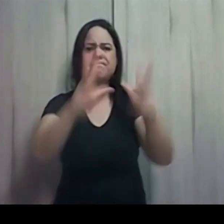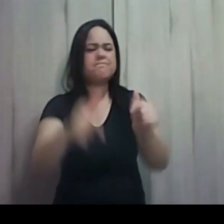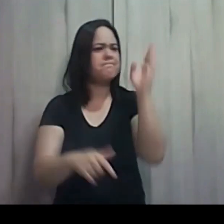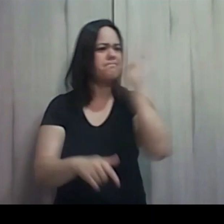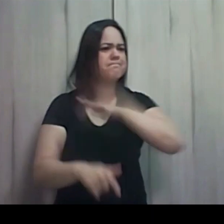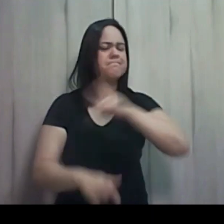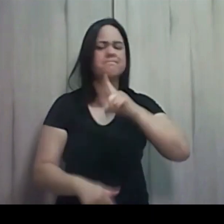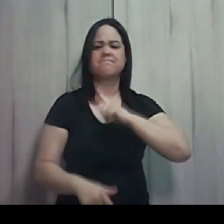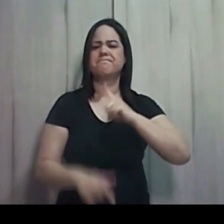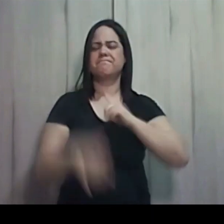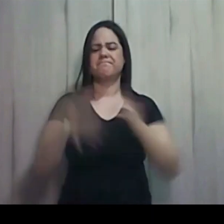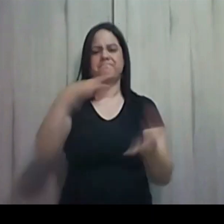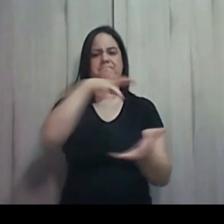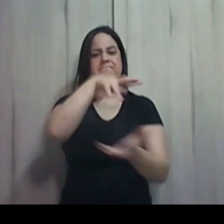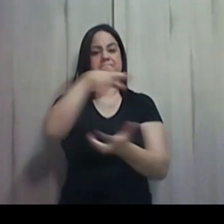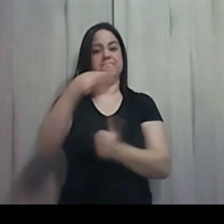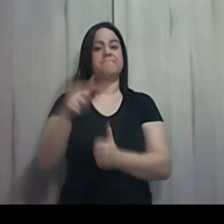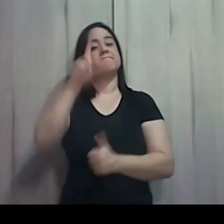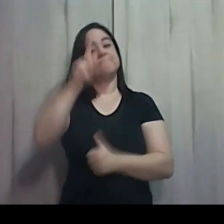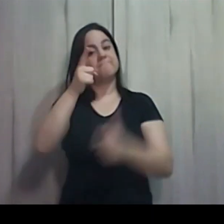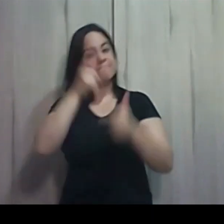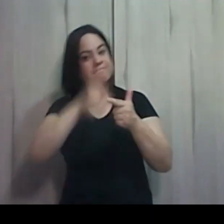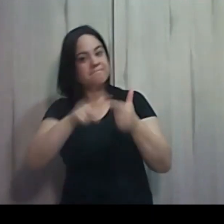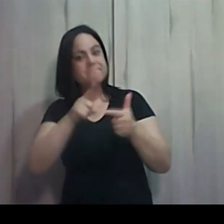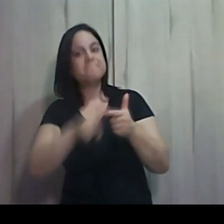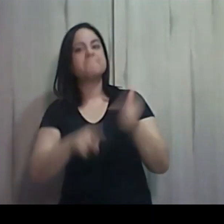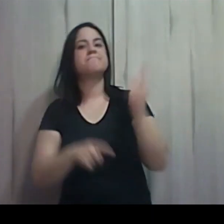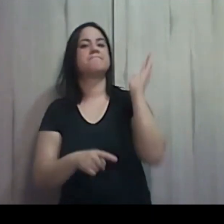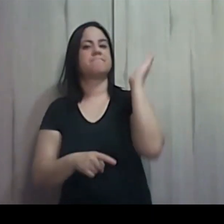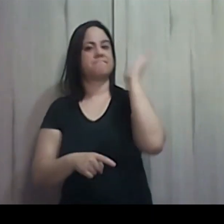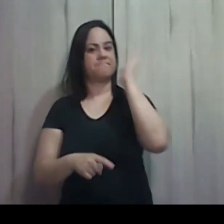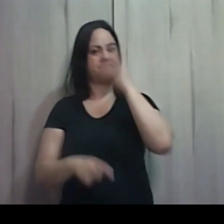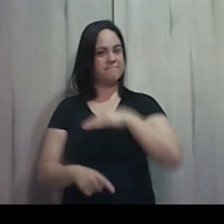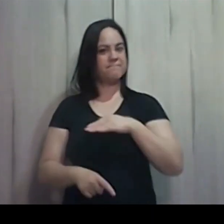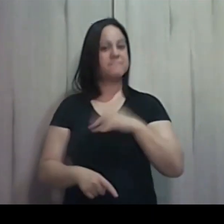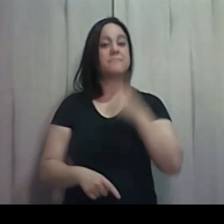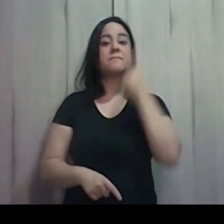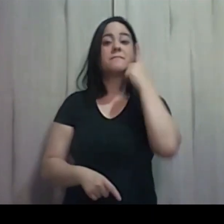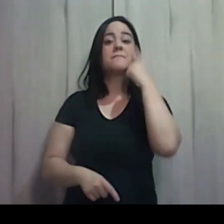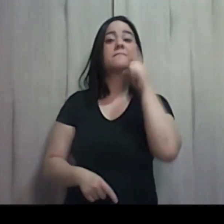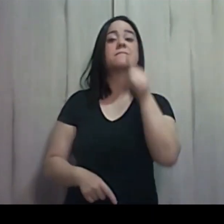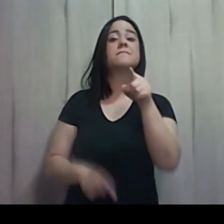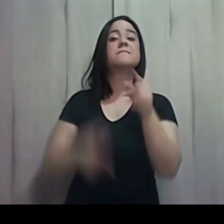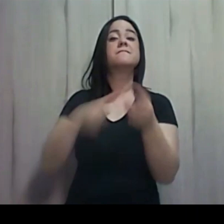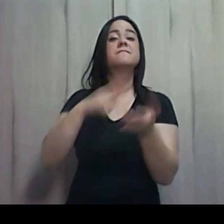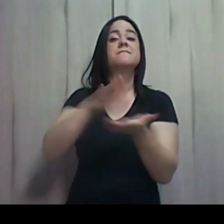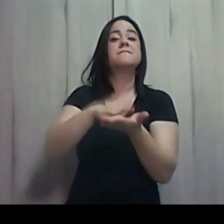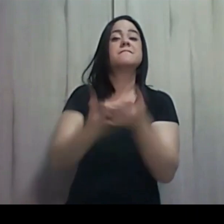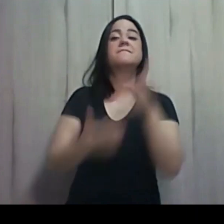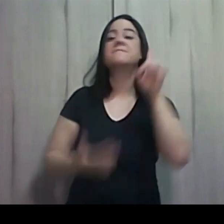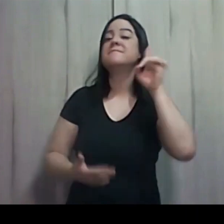Esse é o problema do mal. Quero ver você traduzir isso agora, Daniele. A gente chama isso de teodiceia.